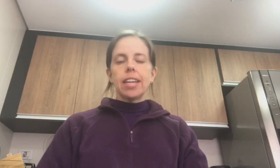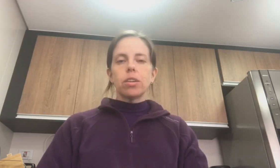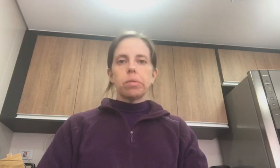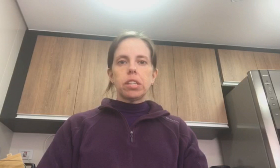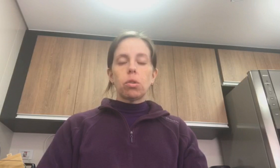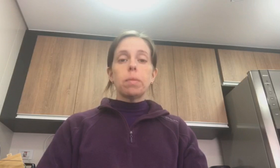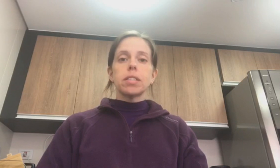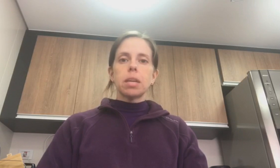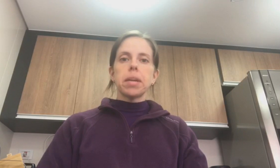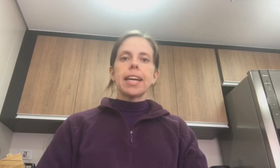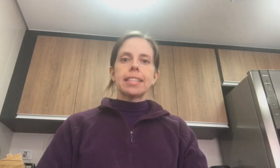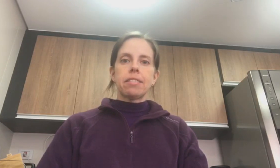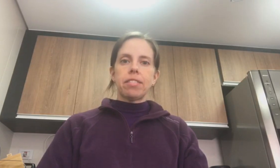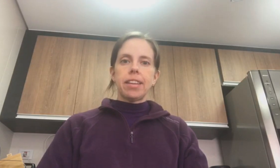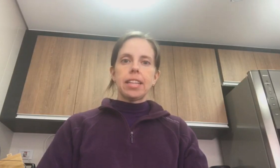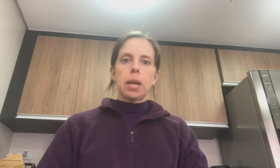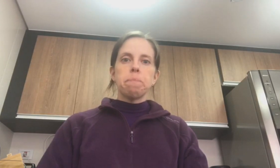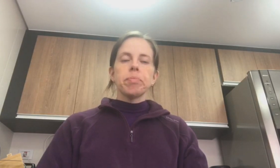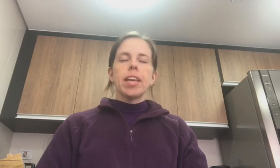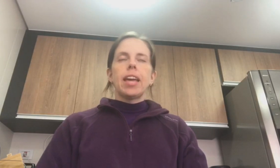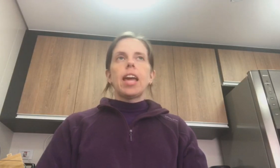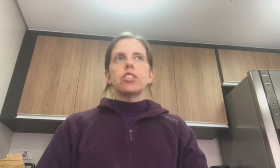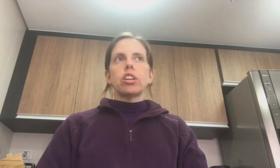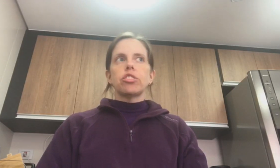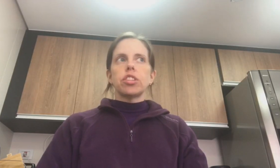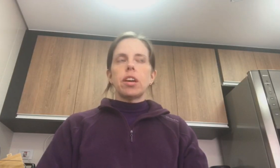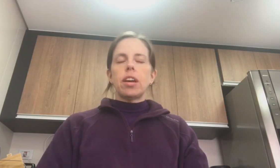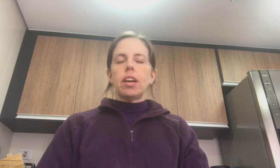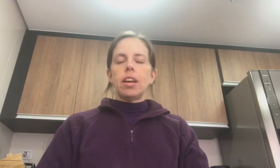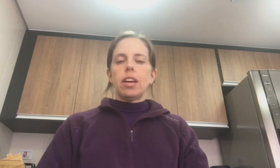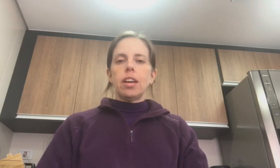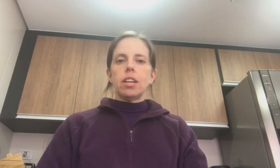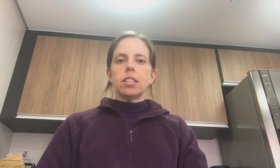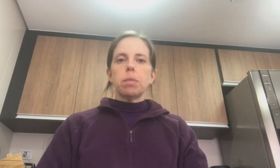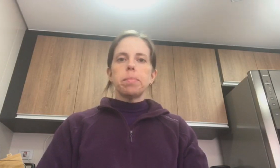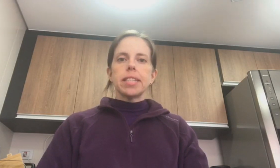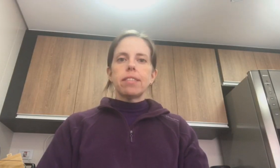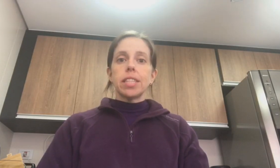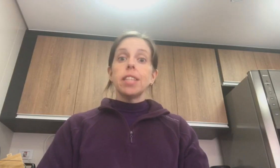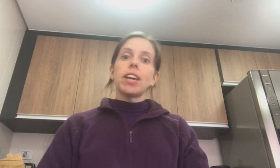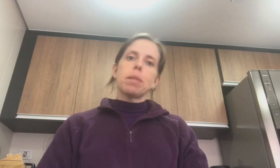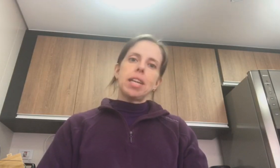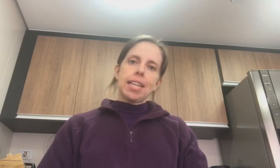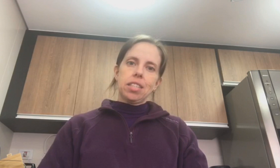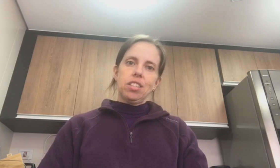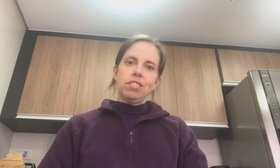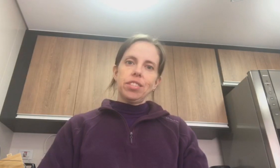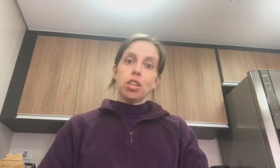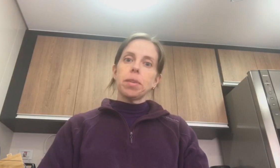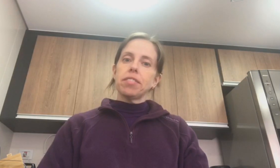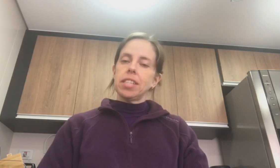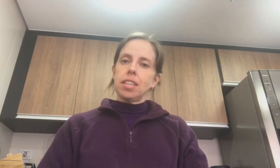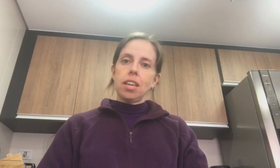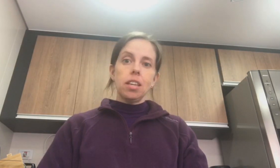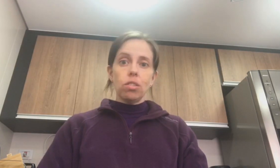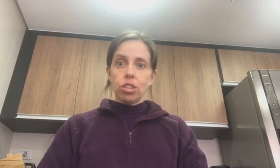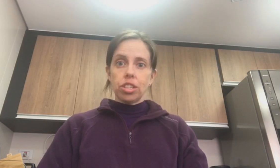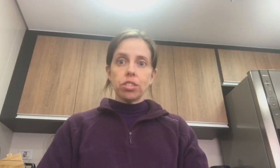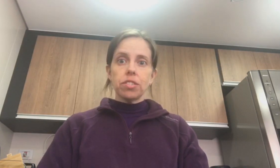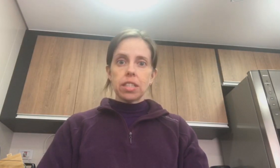como sempre a casa dava venda. A gente sempre pensava assim... E vai caber na casa nova? E como é que vai ser? E hoje, se eu tivesse